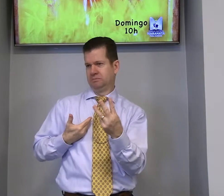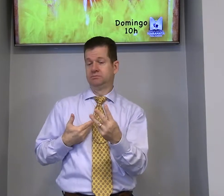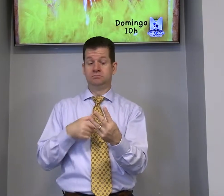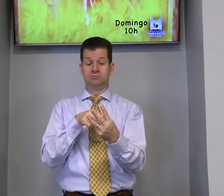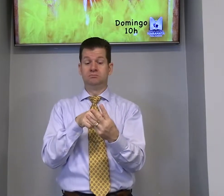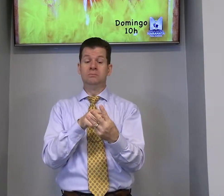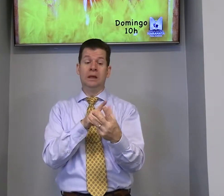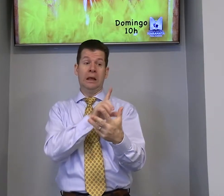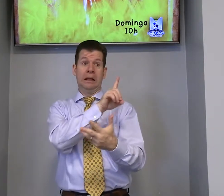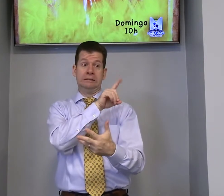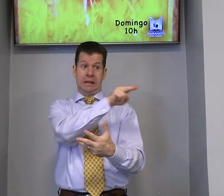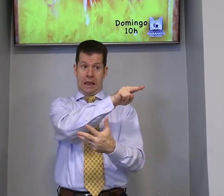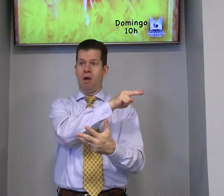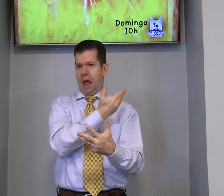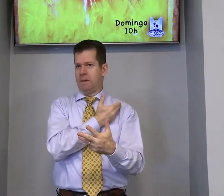sinal. S e M.A.